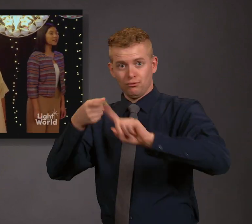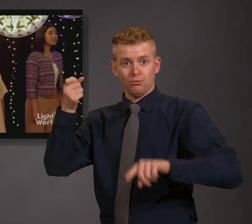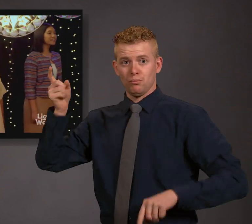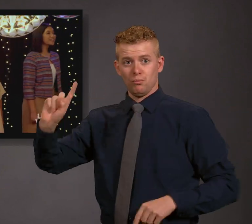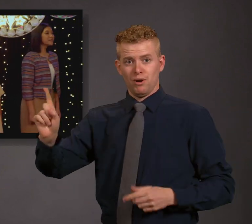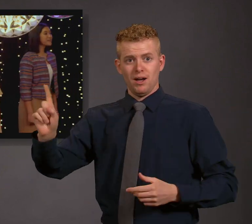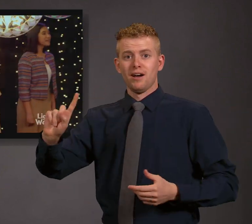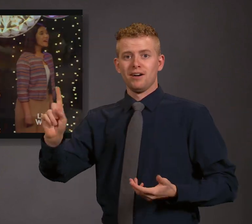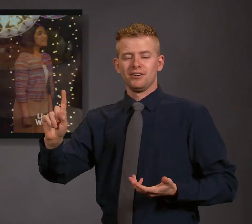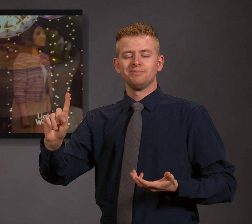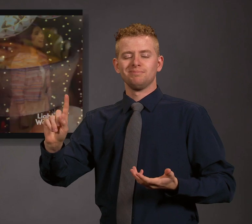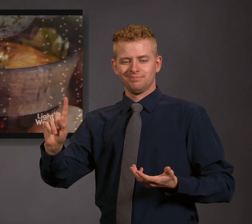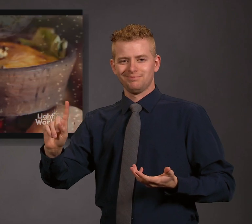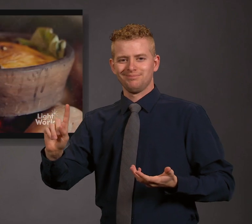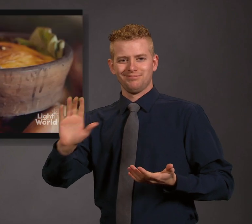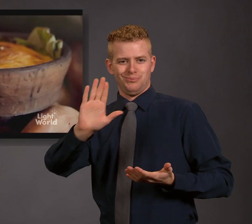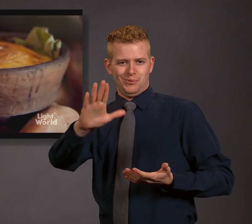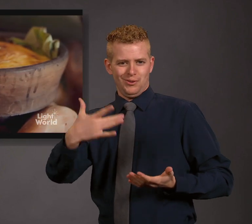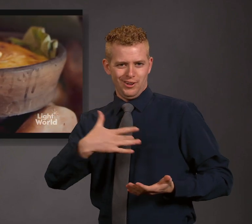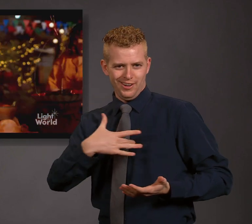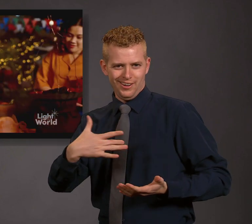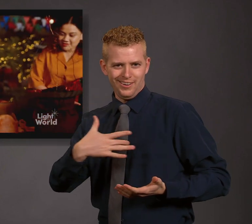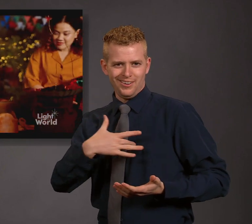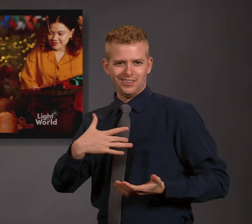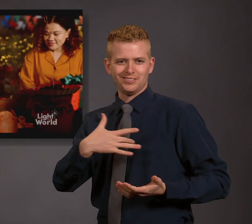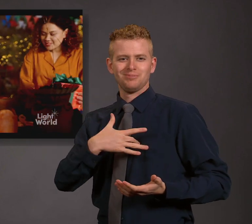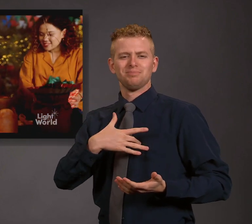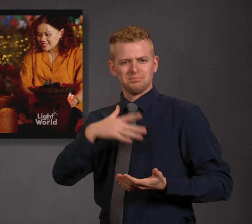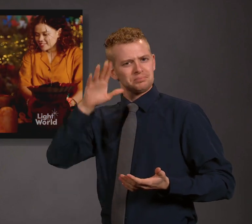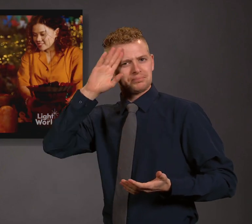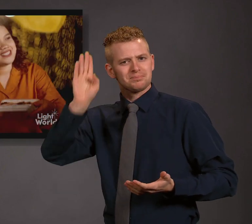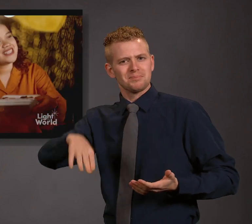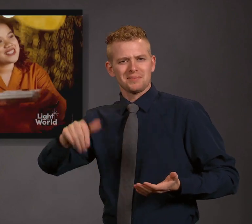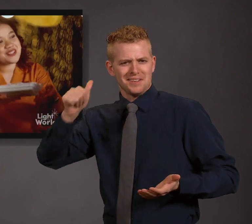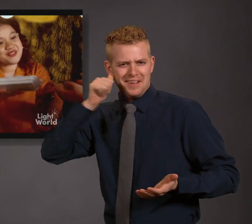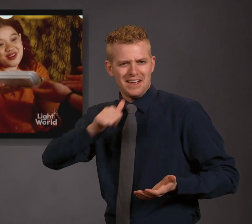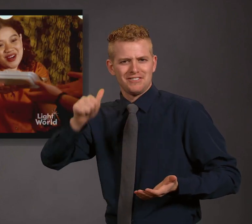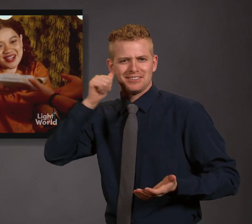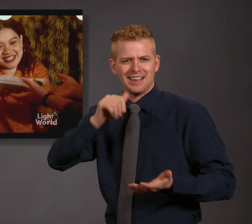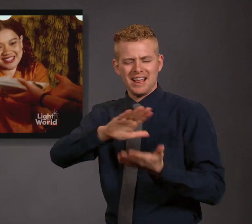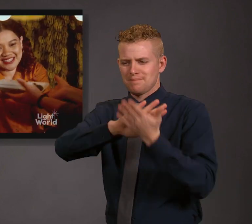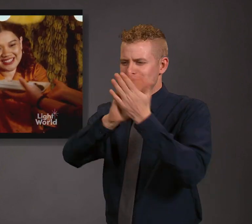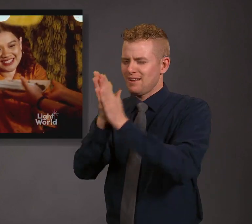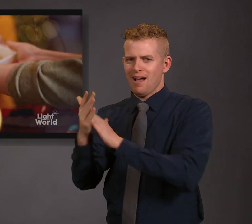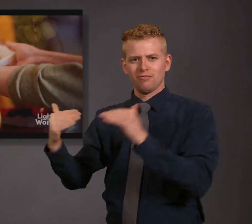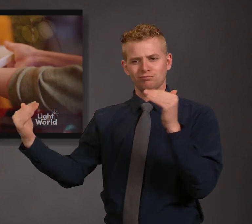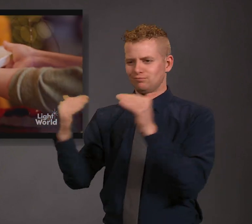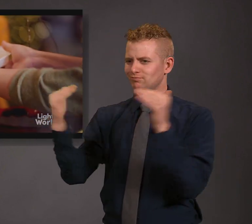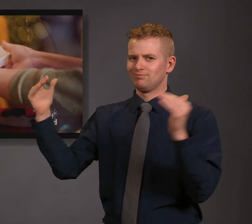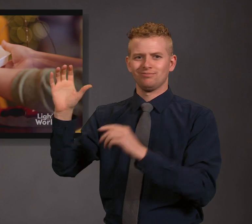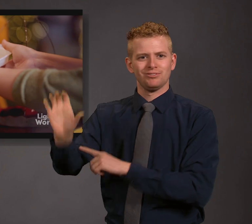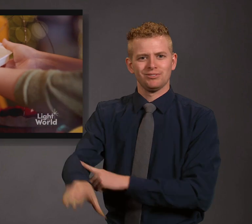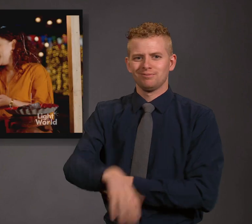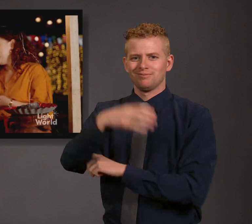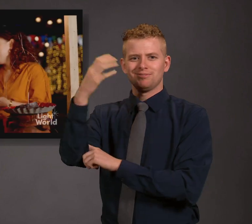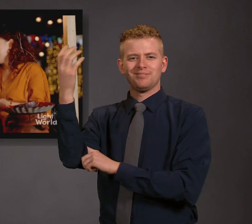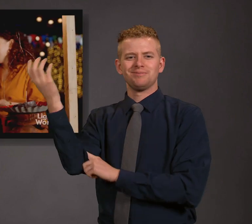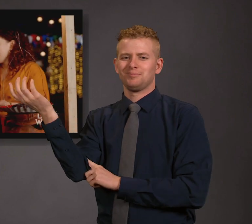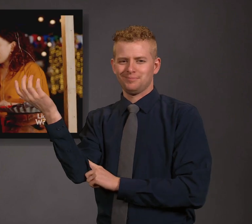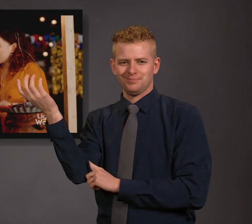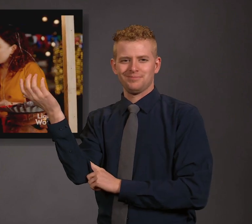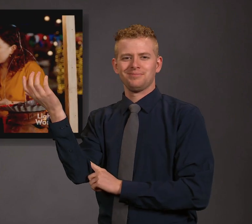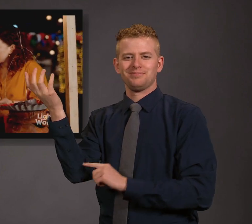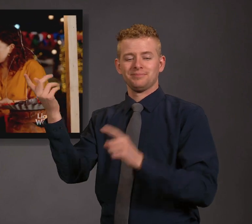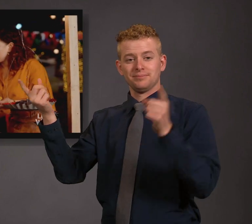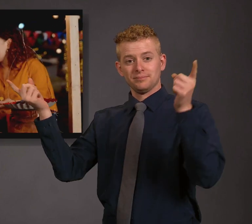Pungunang pagmamahal niya Araw-araw magiging Pasko